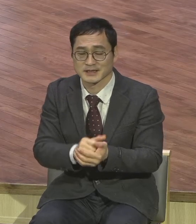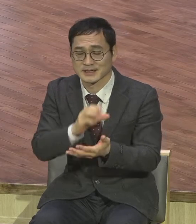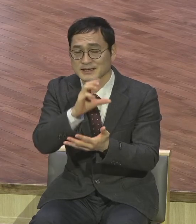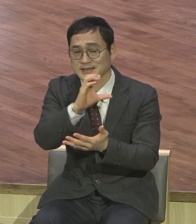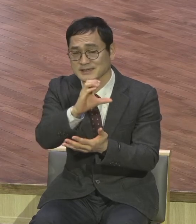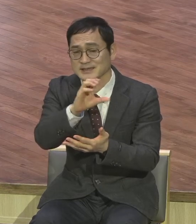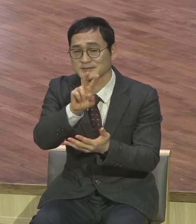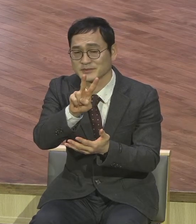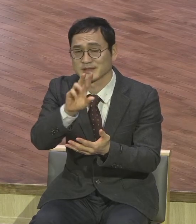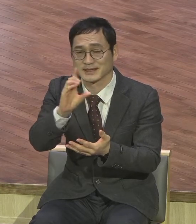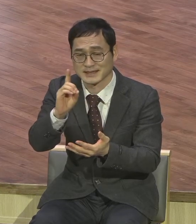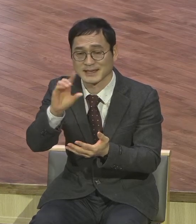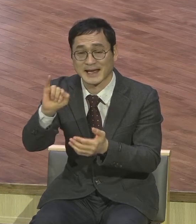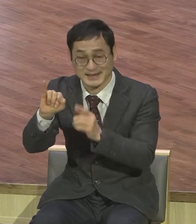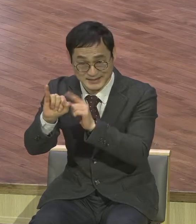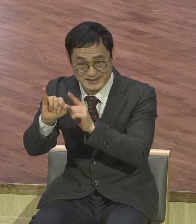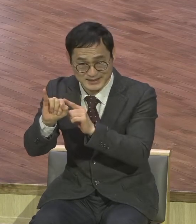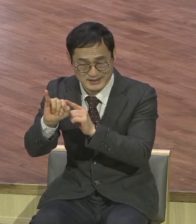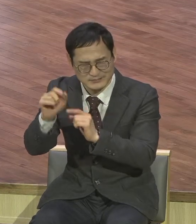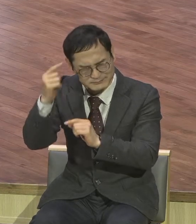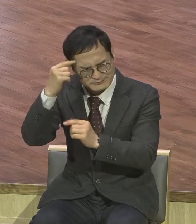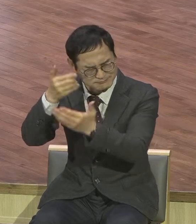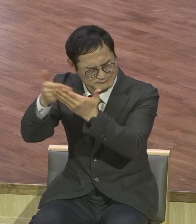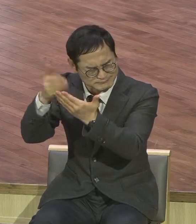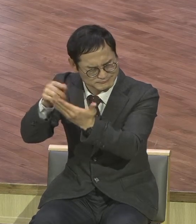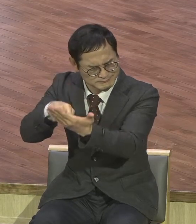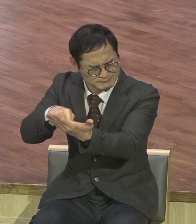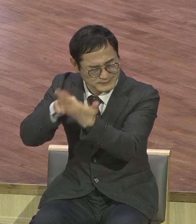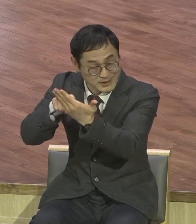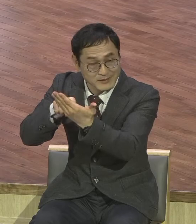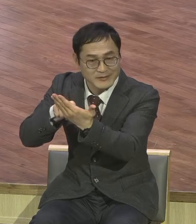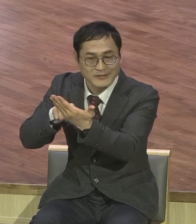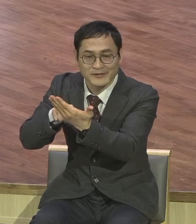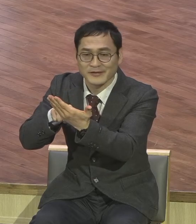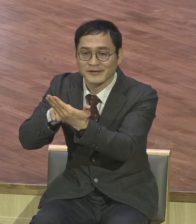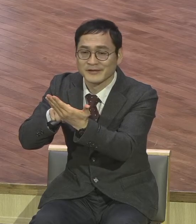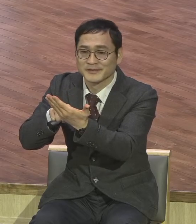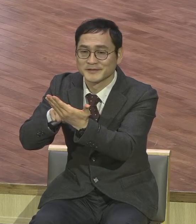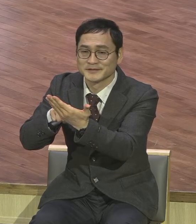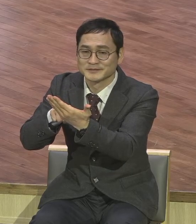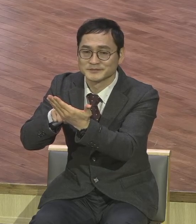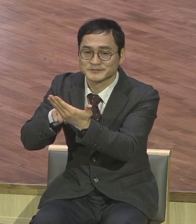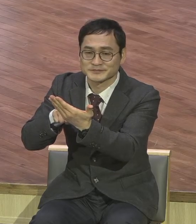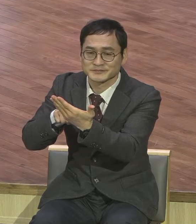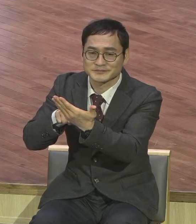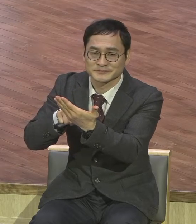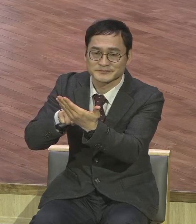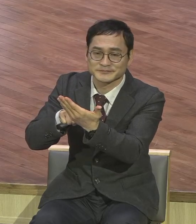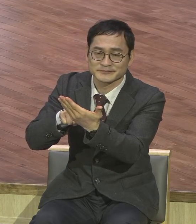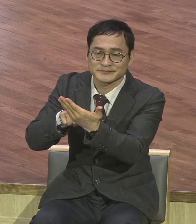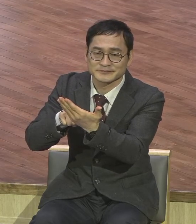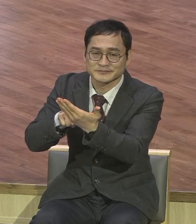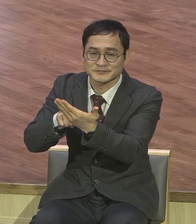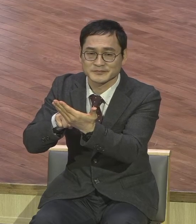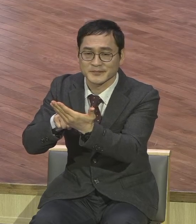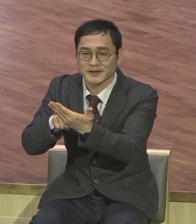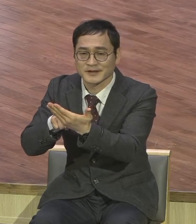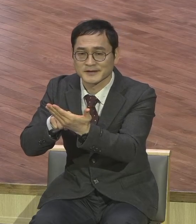되면 기도하게 되면 이미지가 돼버려요. 언약기도. 그리고 기도를 통해서 나의 언약적 비전을 이제는 어떻게